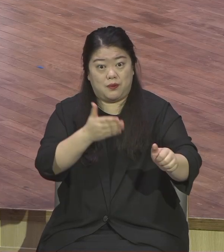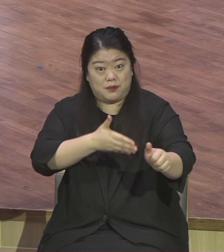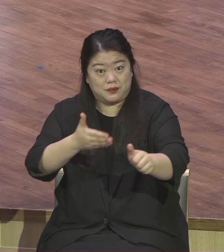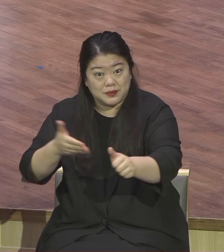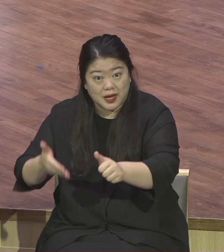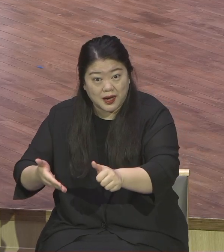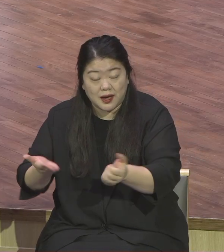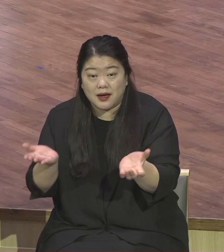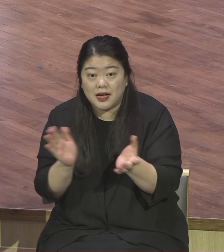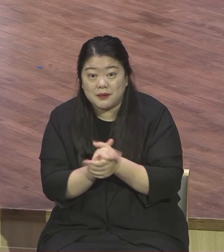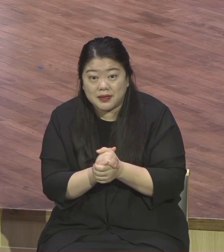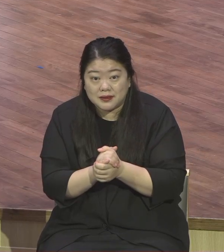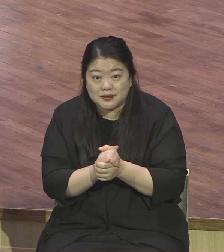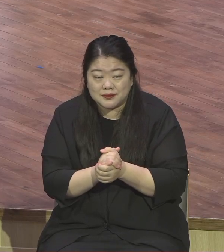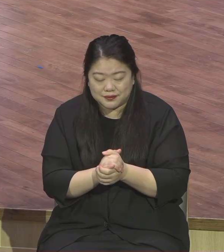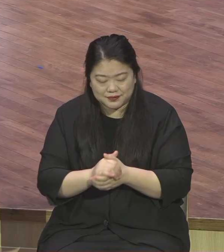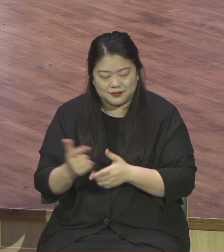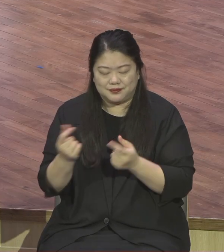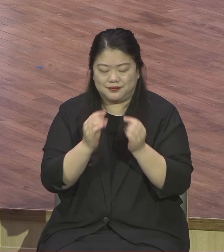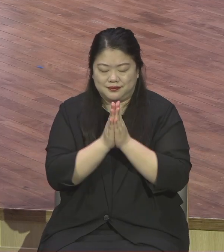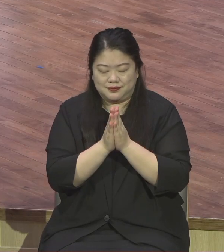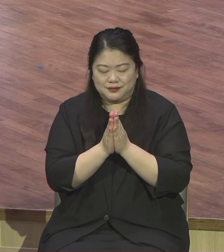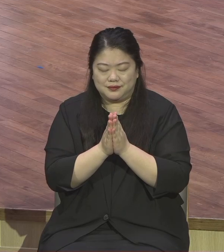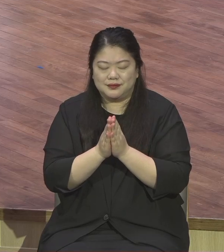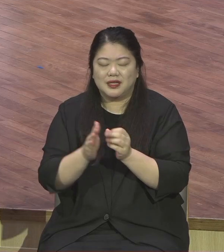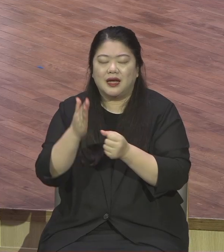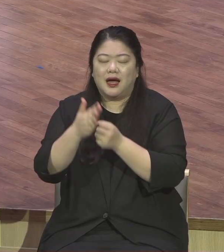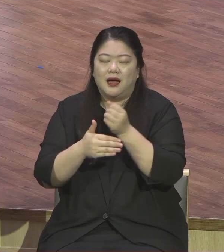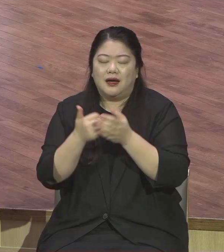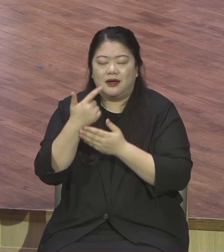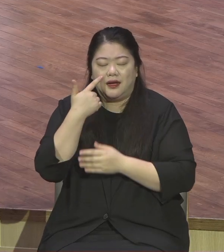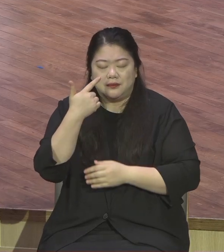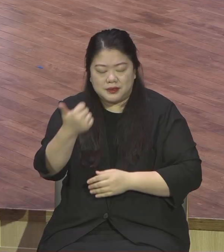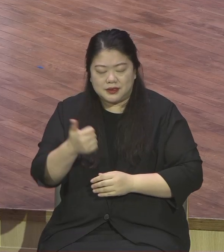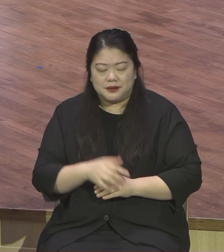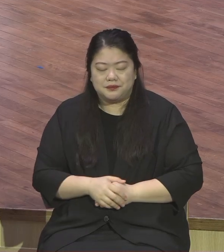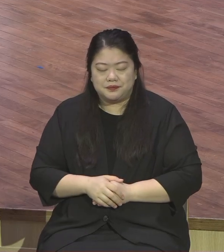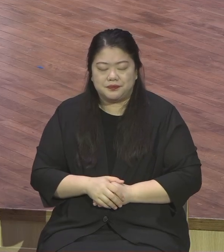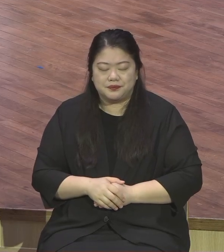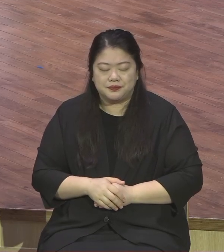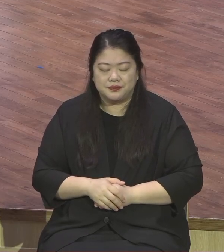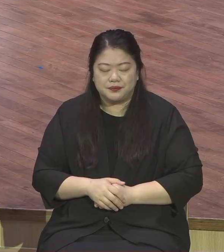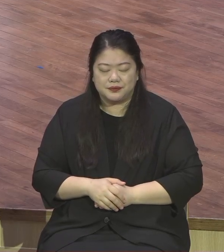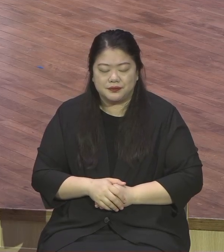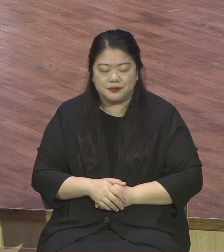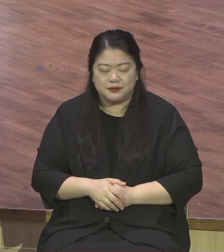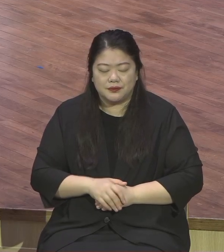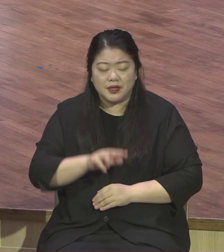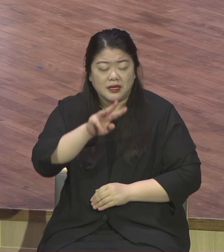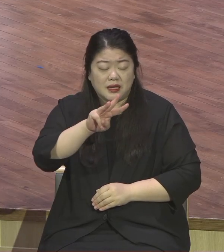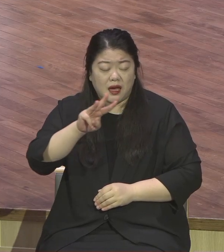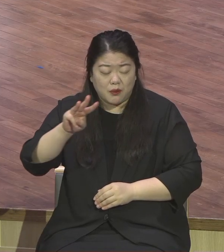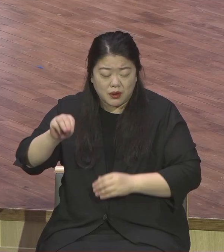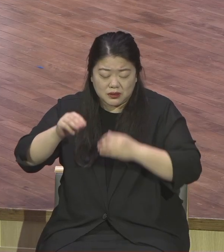기도합시다 아버지 하나님 우리 영계의 모든 성도들 비록 온난 예배들이지만